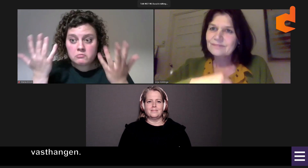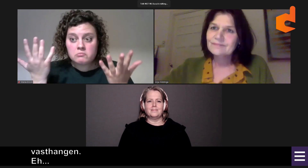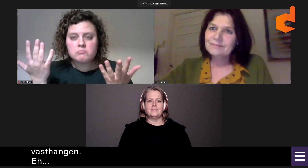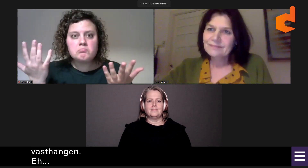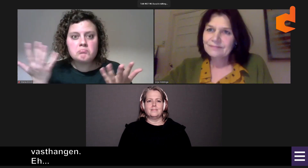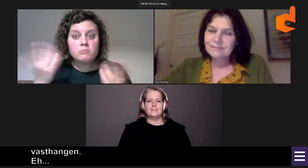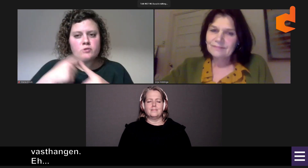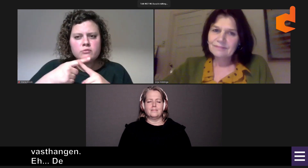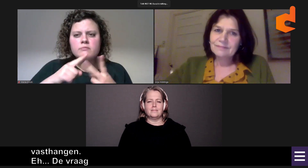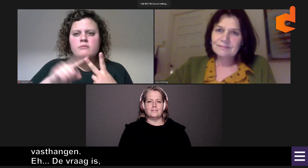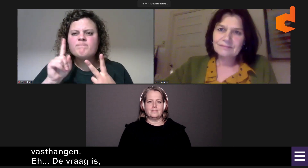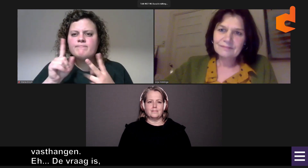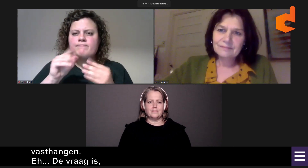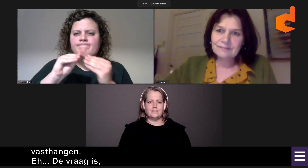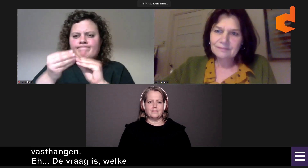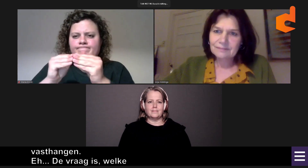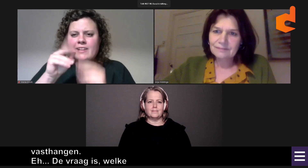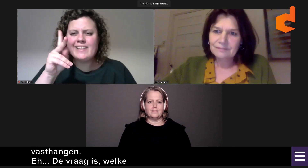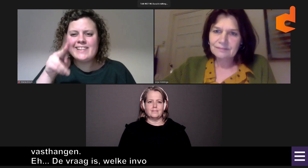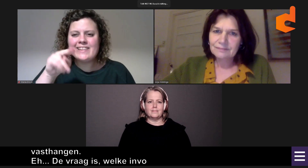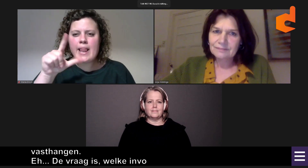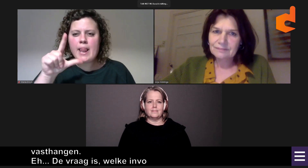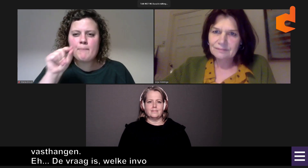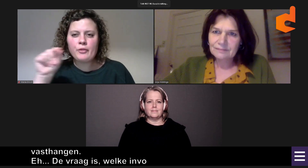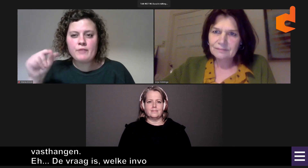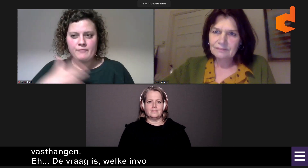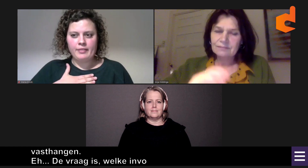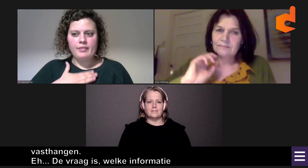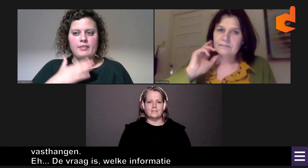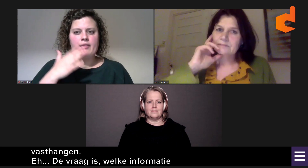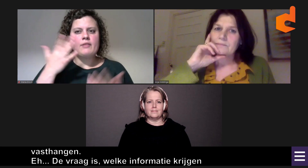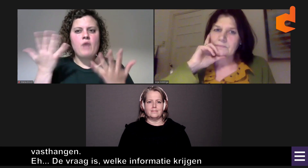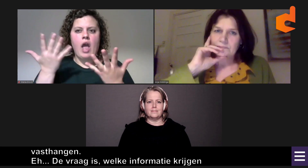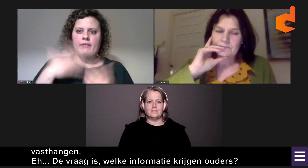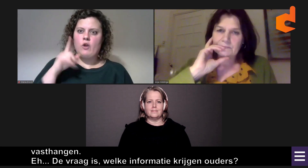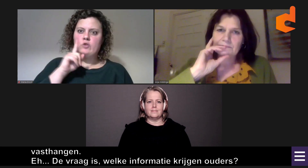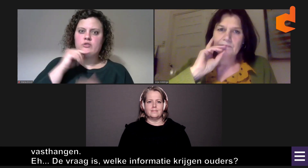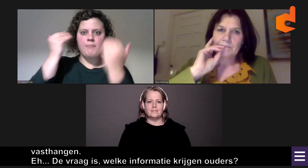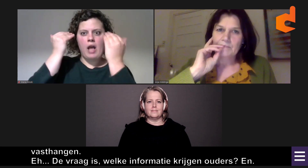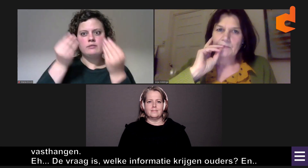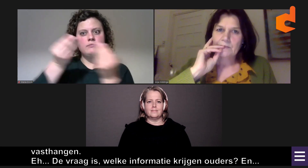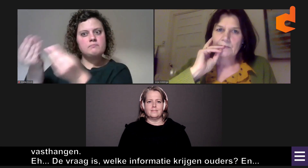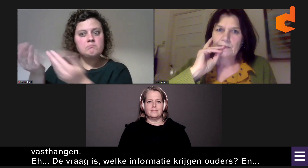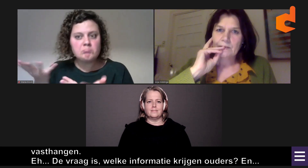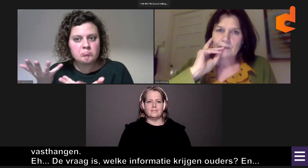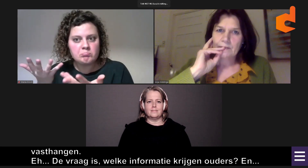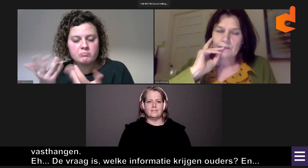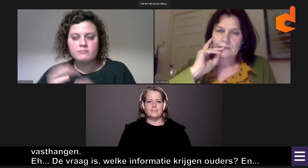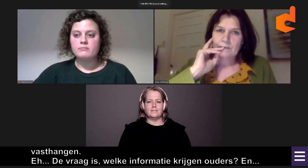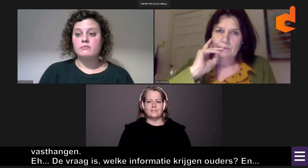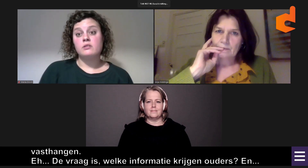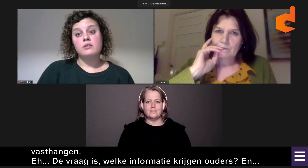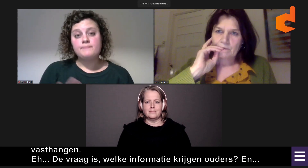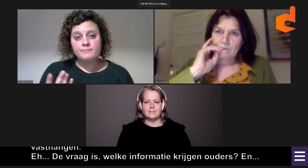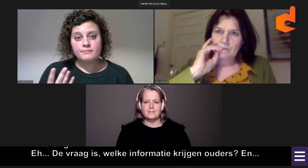De vraag is welke informatie krijgen ouders? En ook de